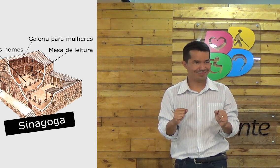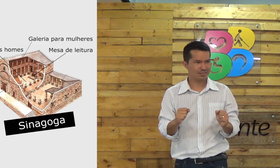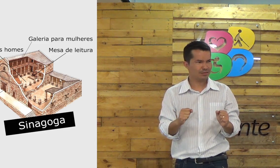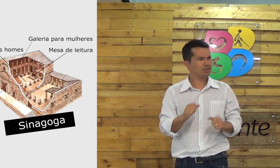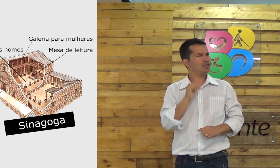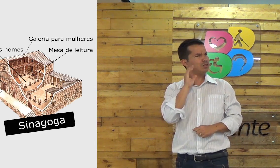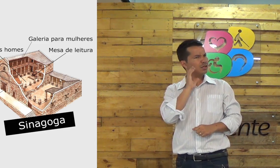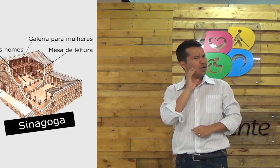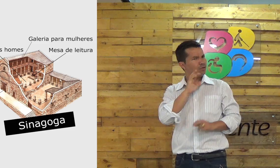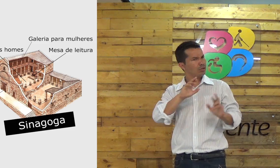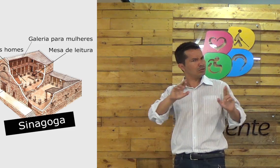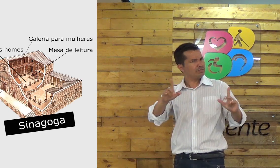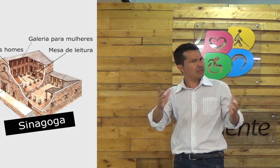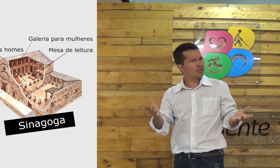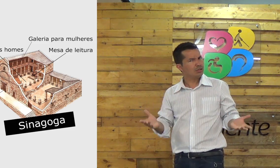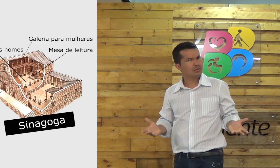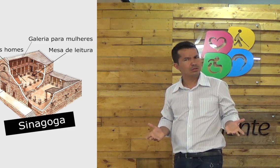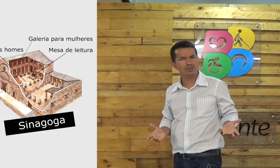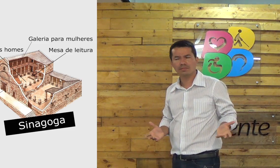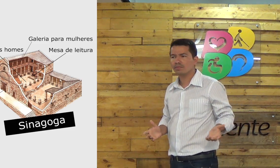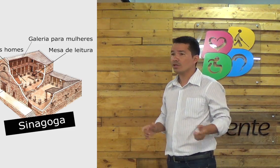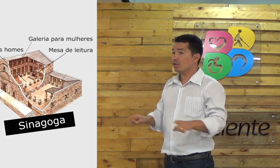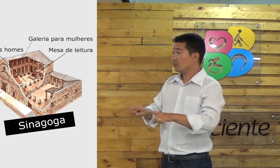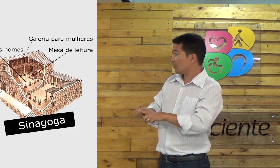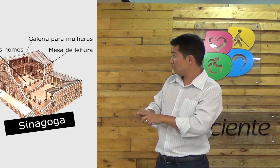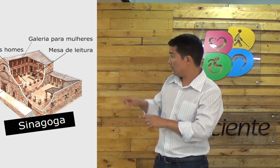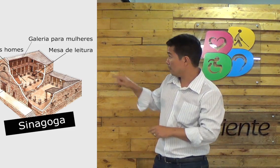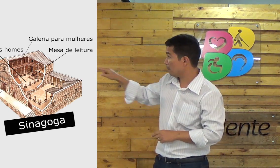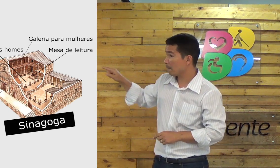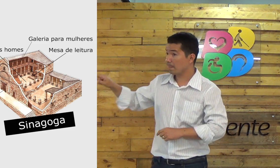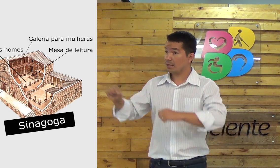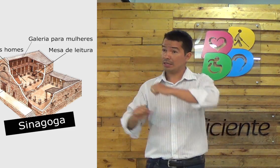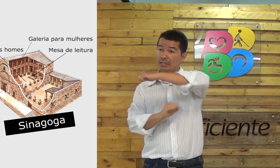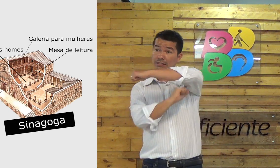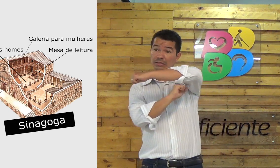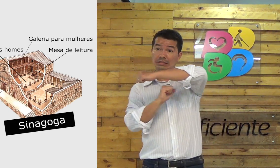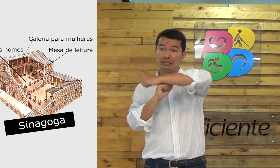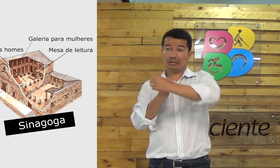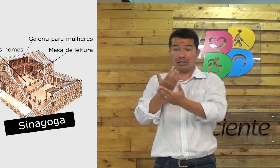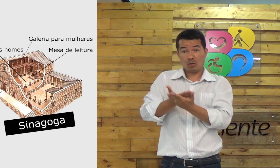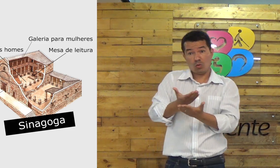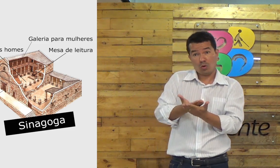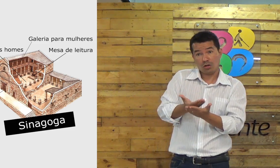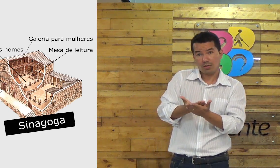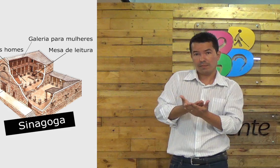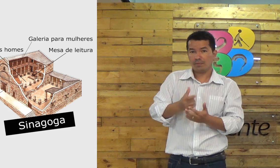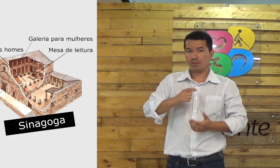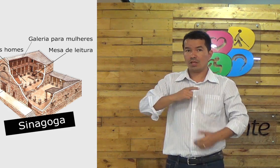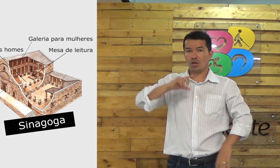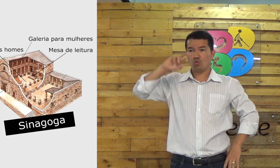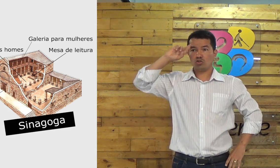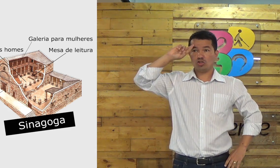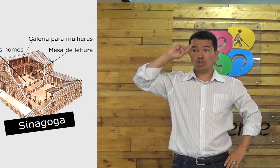poderiam fazer a leitura ali daquele documento. Ali na sinagoga, né? Que é o lugar de estudo,